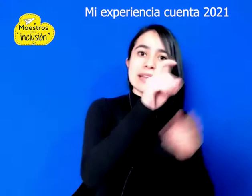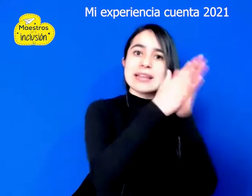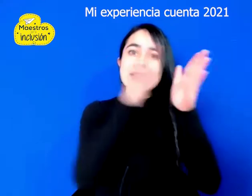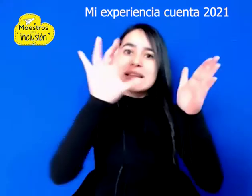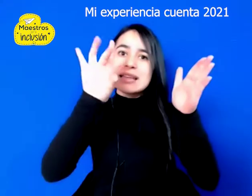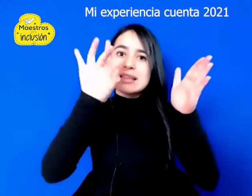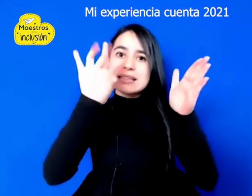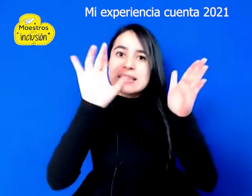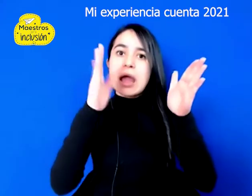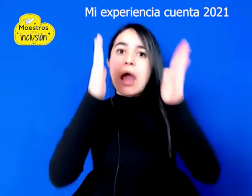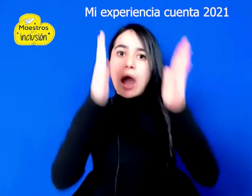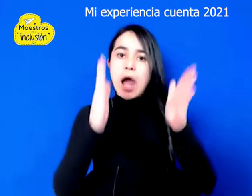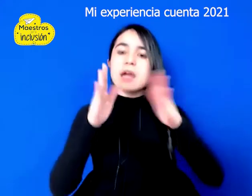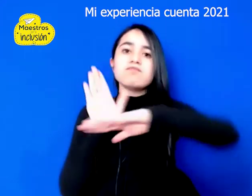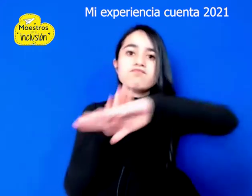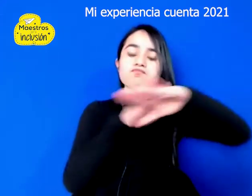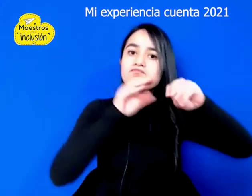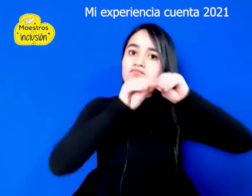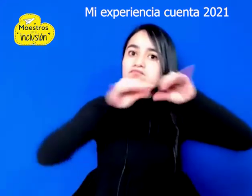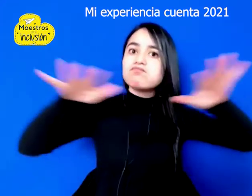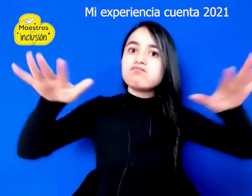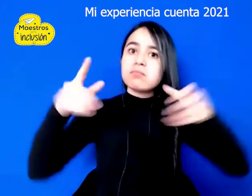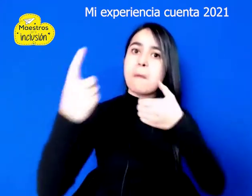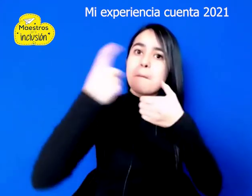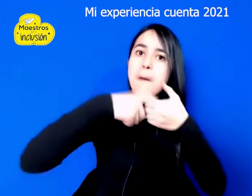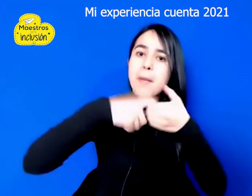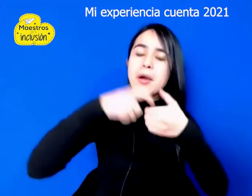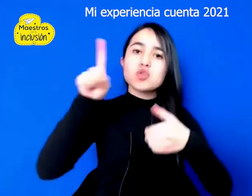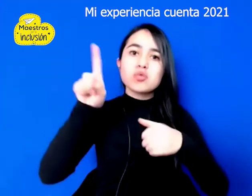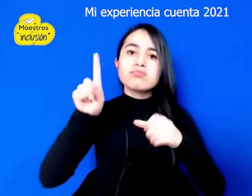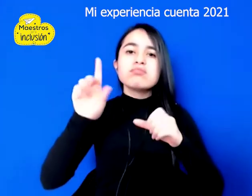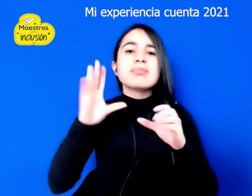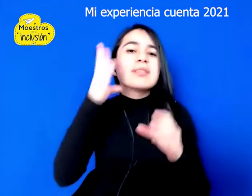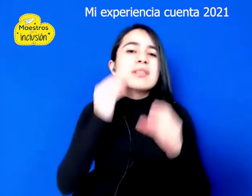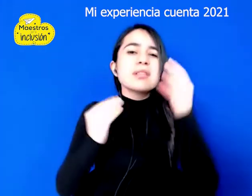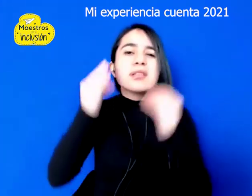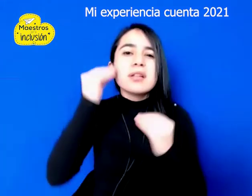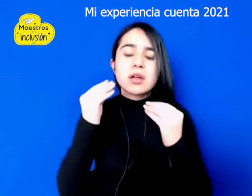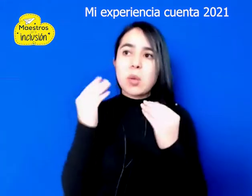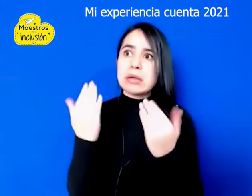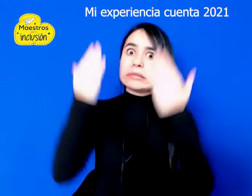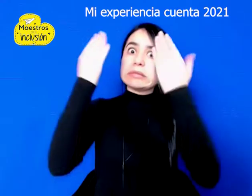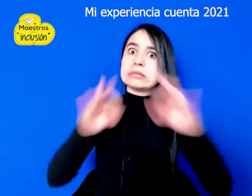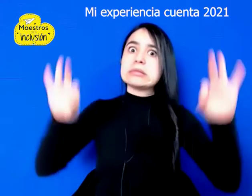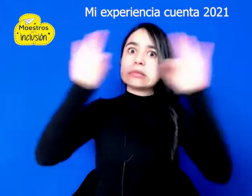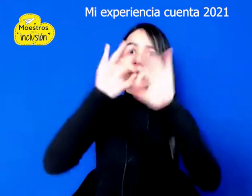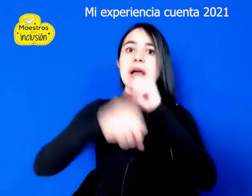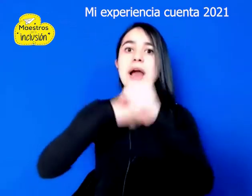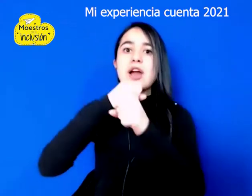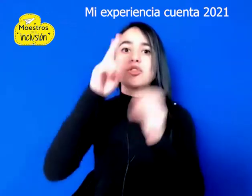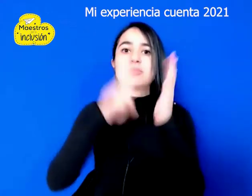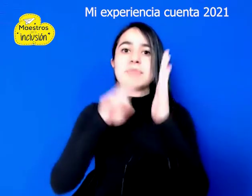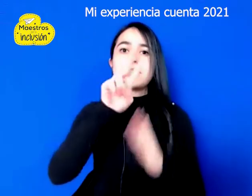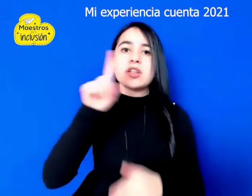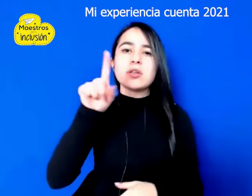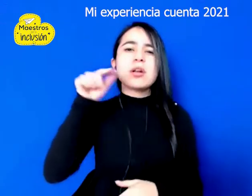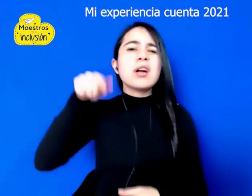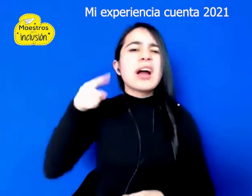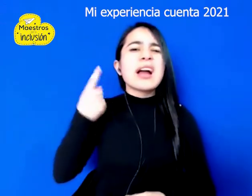estará abierta la convocatoria a mi experiencia cuenta dos veintiuno. Mi experiencia cuenta es una